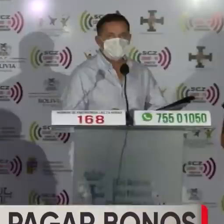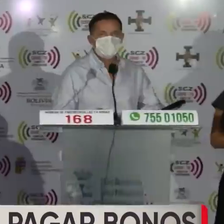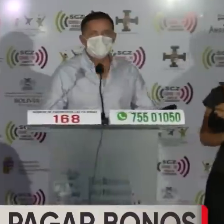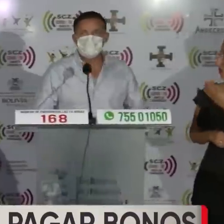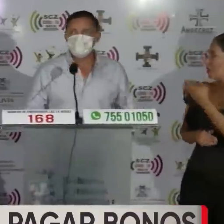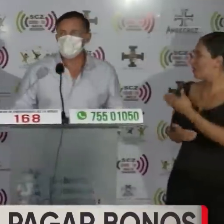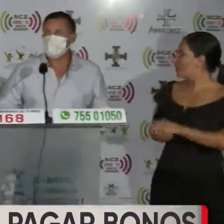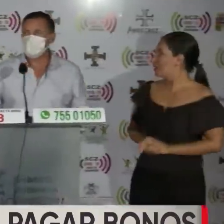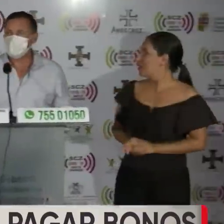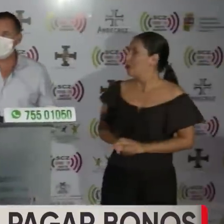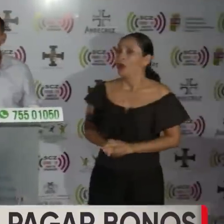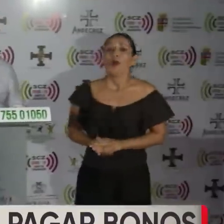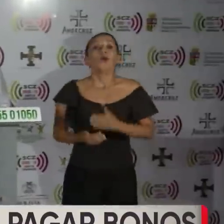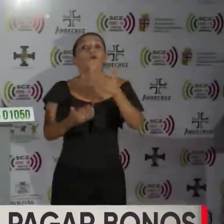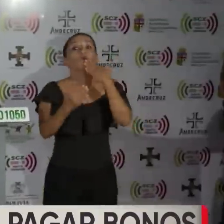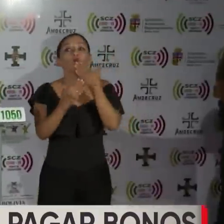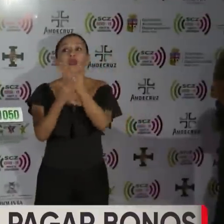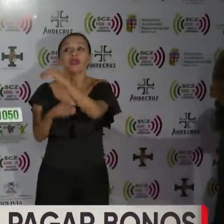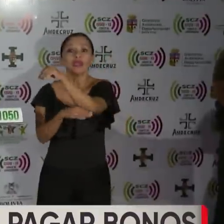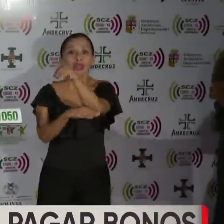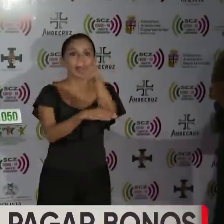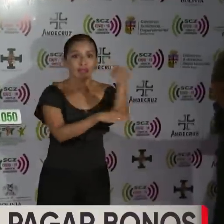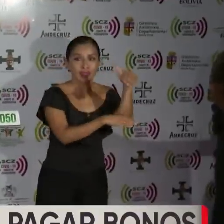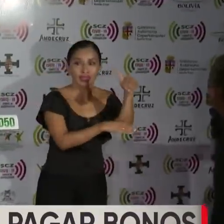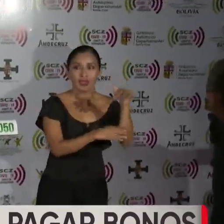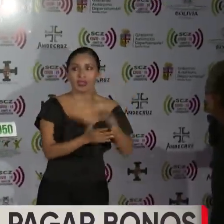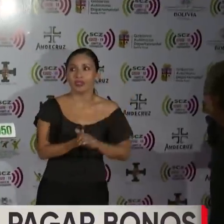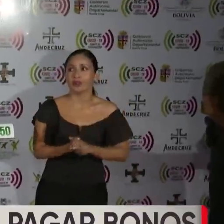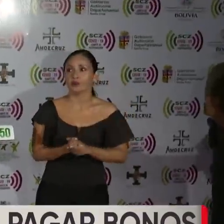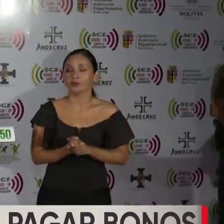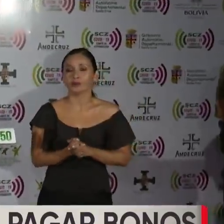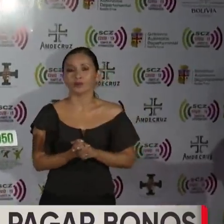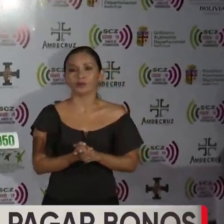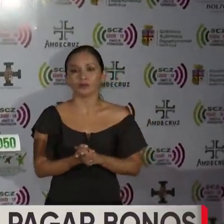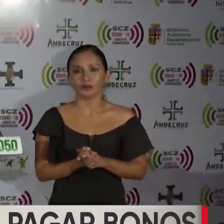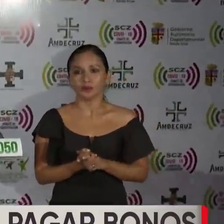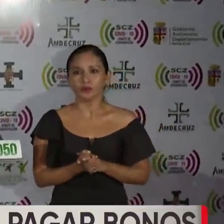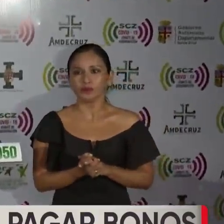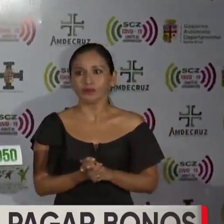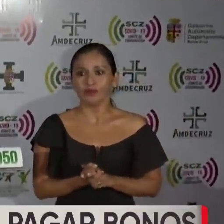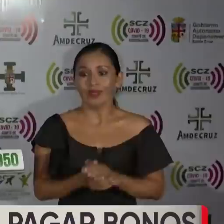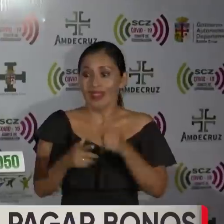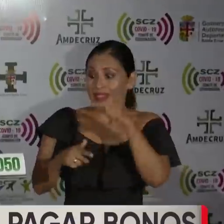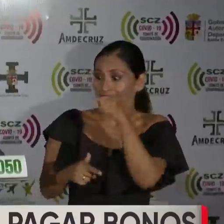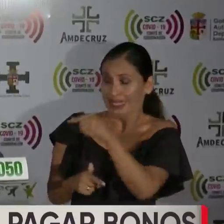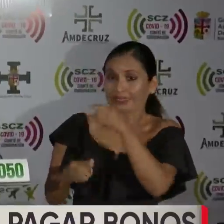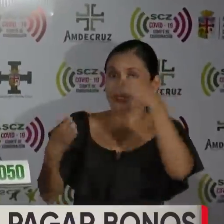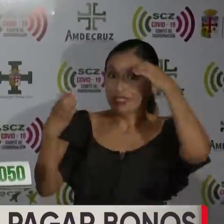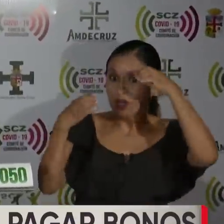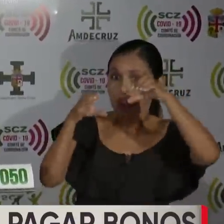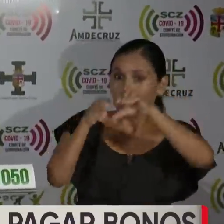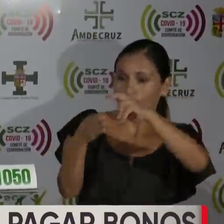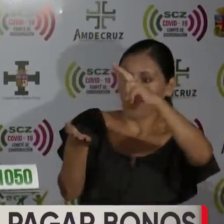de Defensa, que va a tomar la conclusión a la palabra. Entonces, este convenio